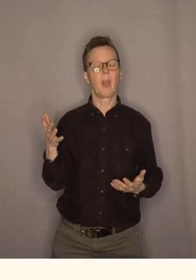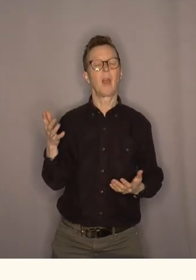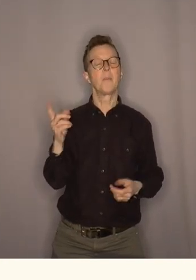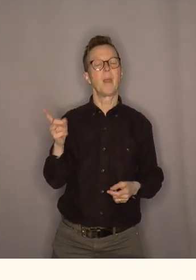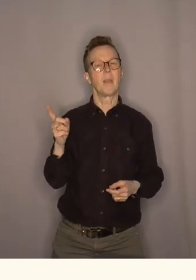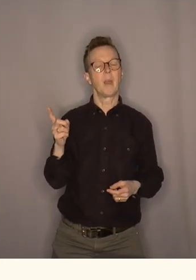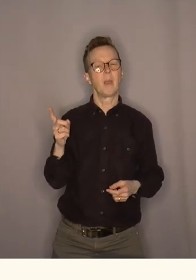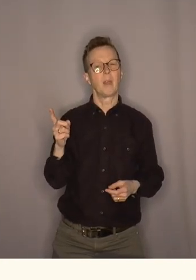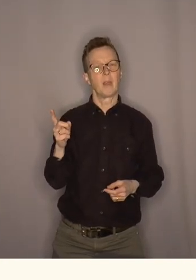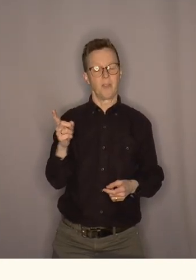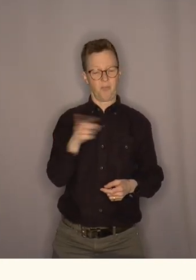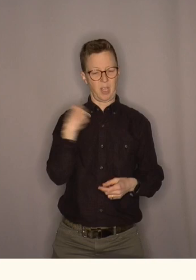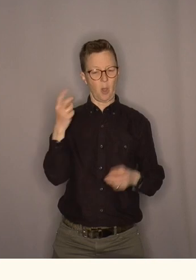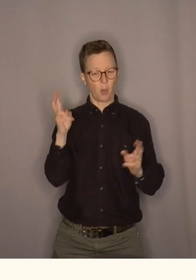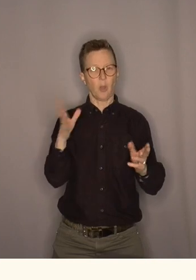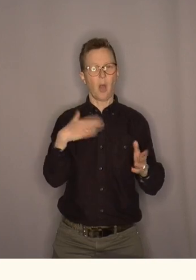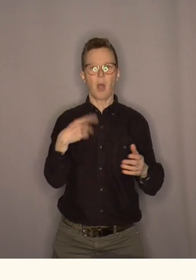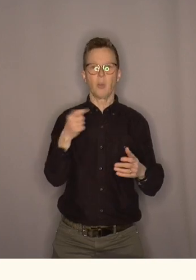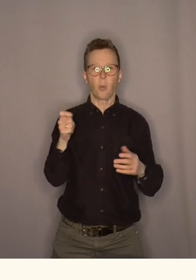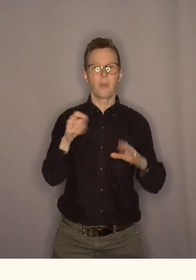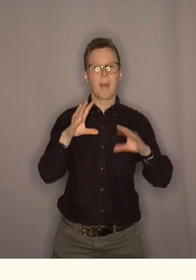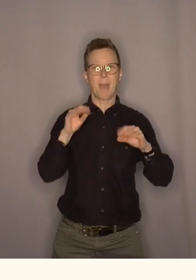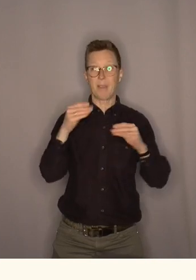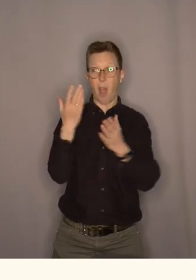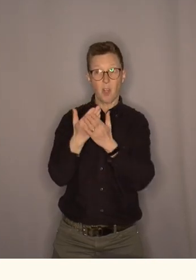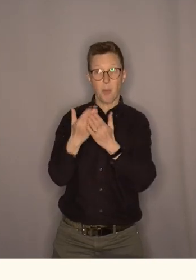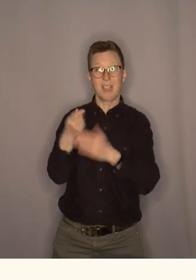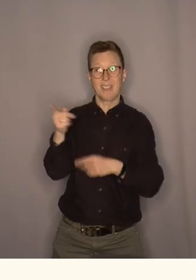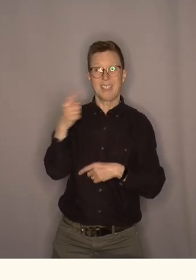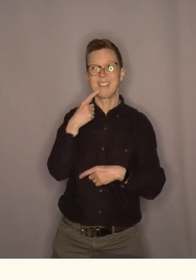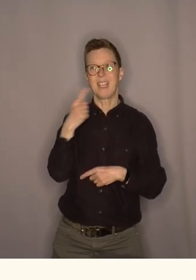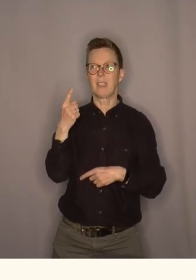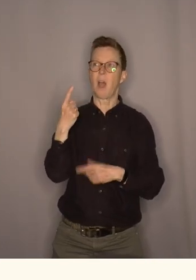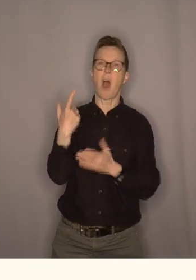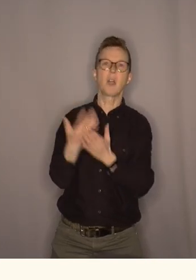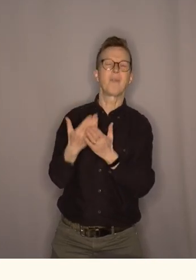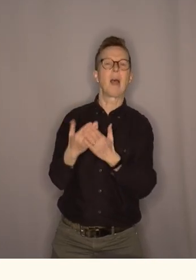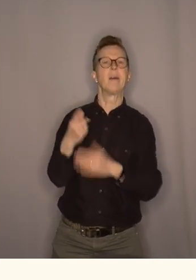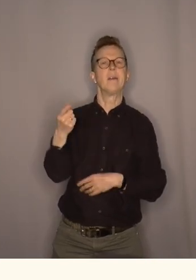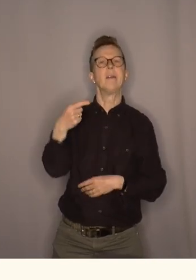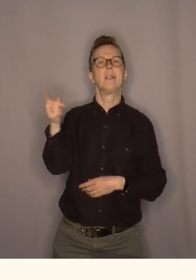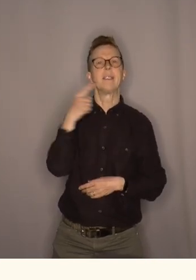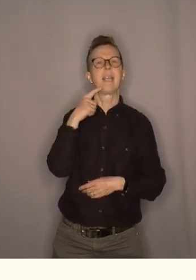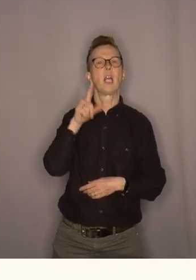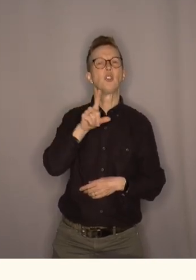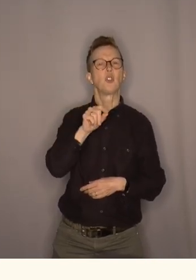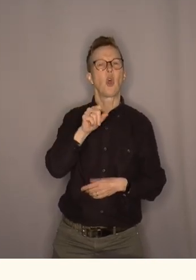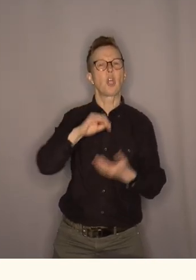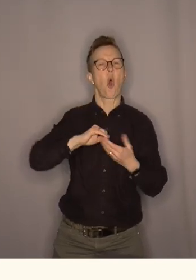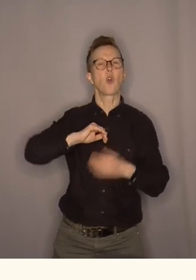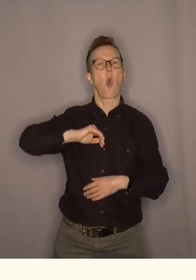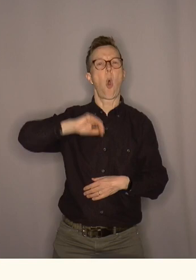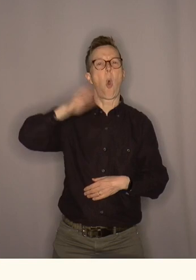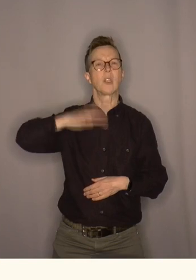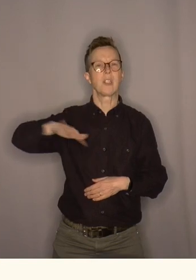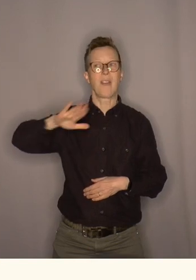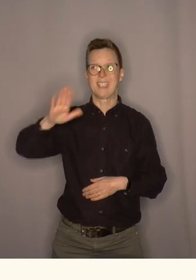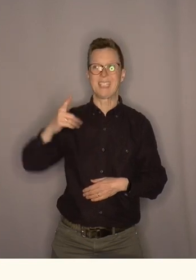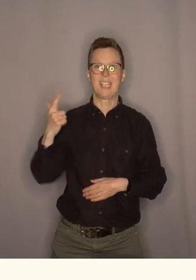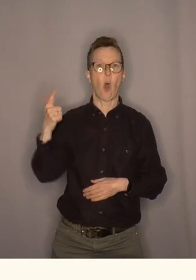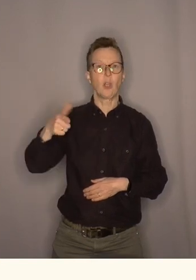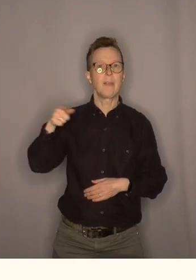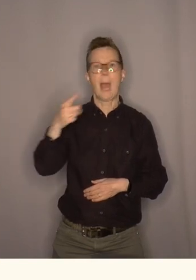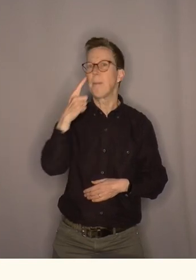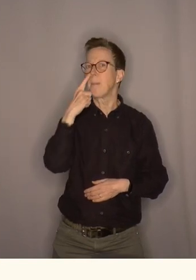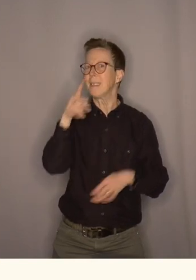Men de har også noen bedre argumenter som de bruker. Det ene er jo at Støre og Åsland sin olje det er det